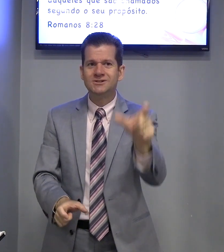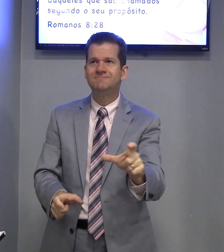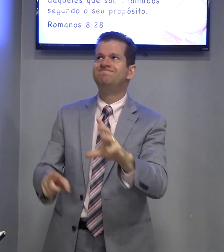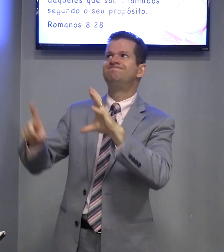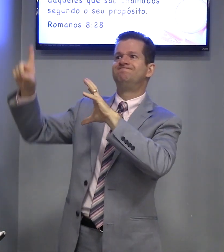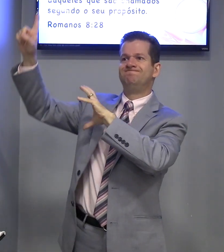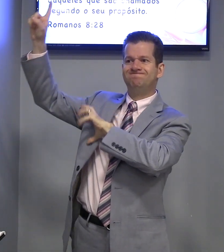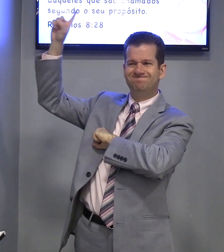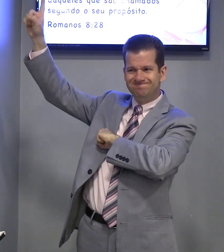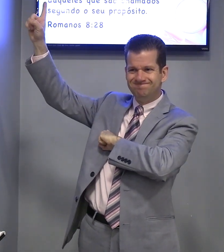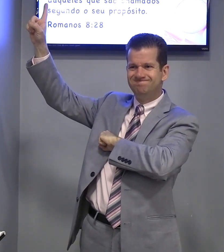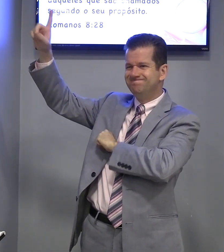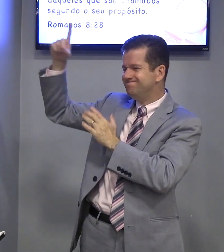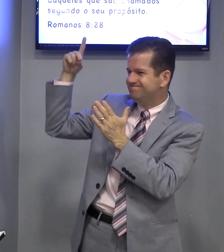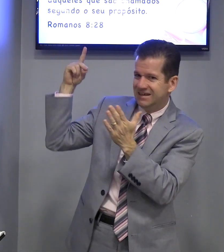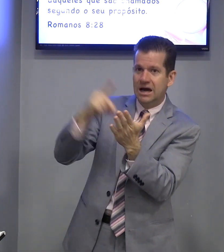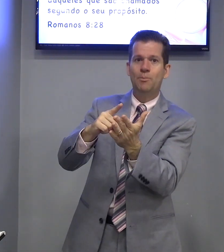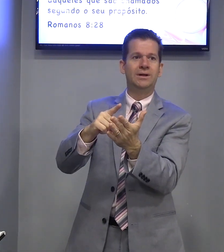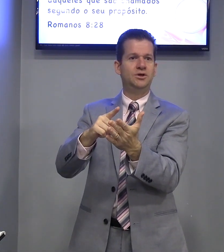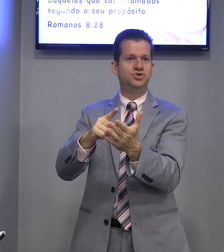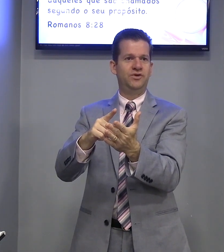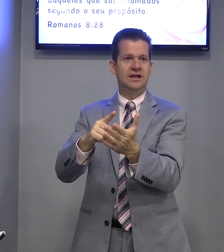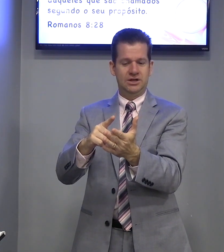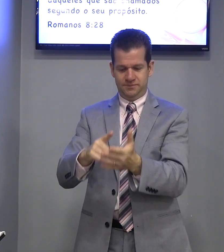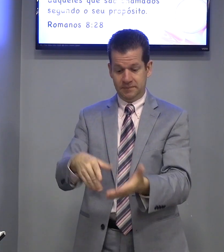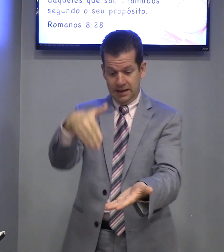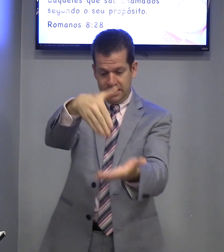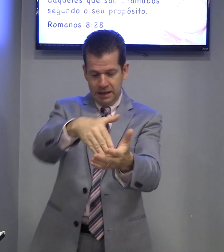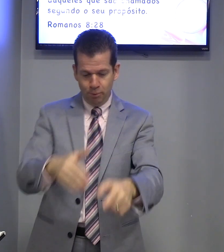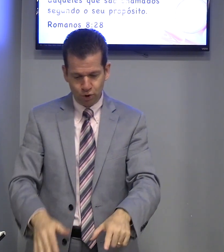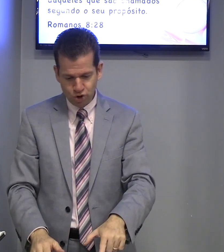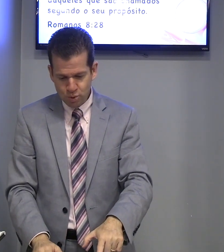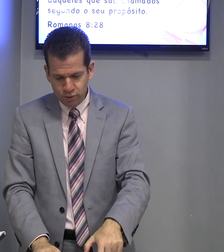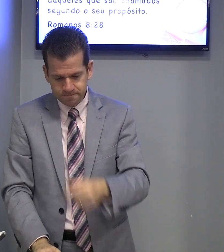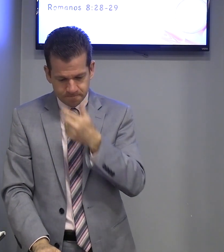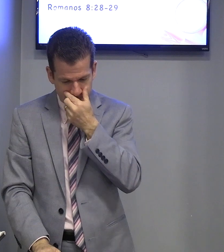que amam a Deus de verdade. E, por último...